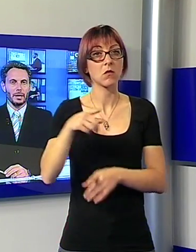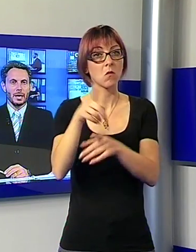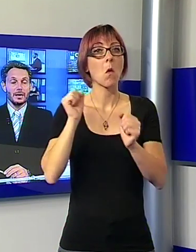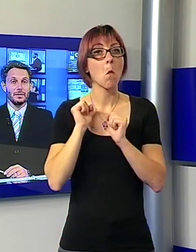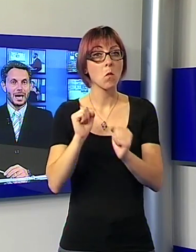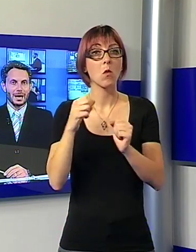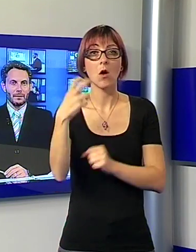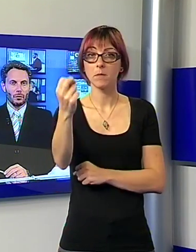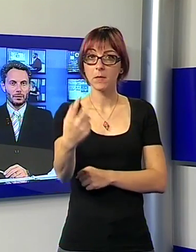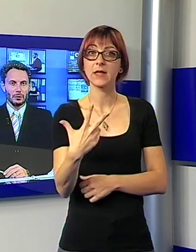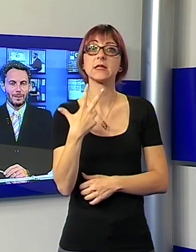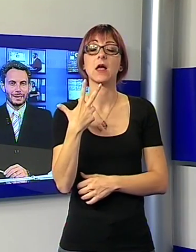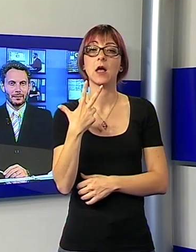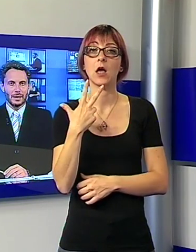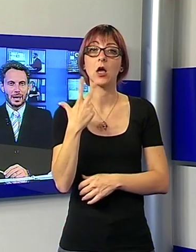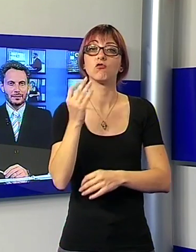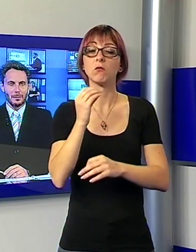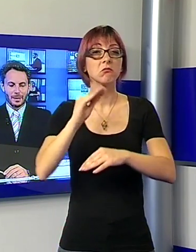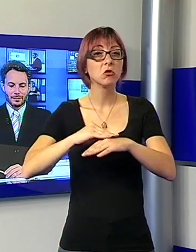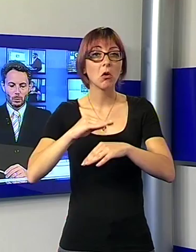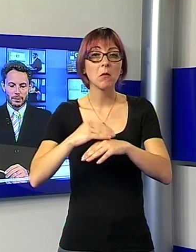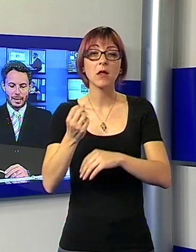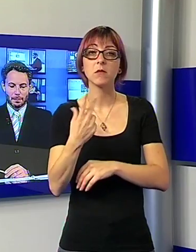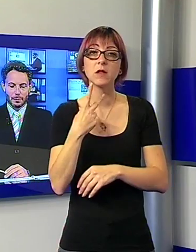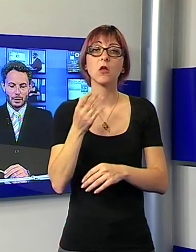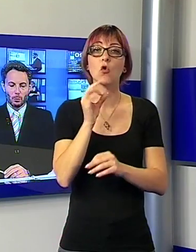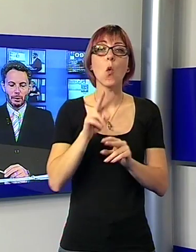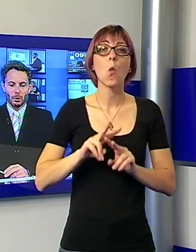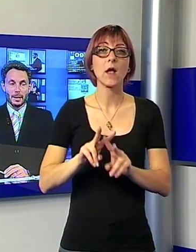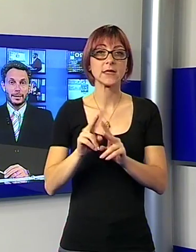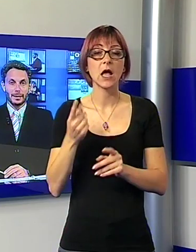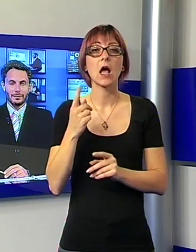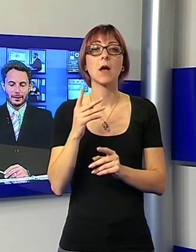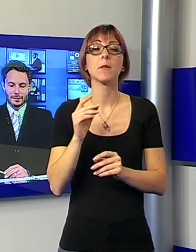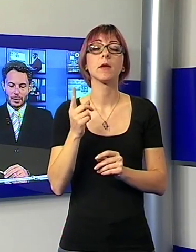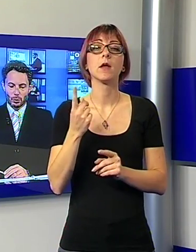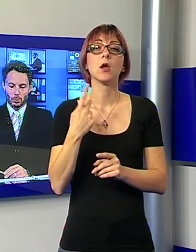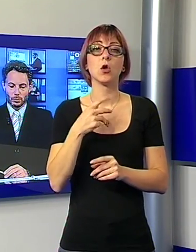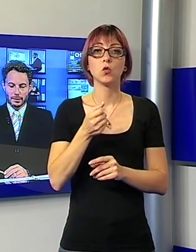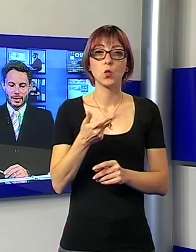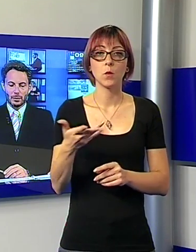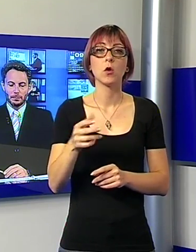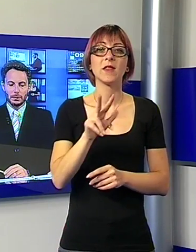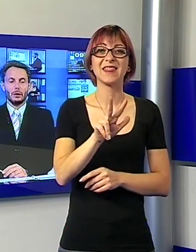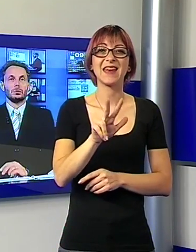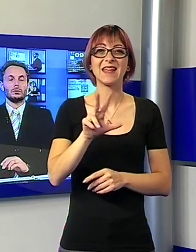inviare le vostre domande via sms e whatsapp al numero 360-1038